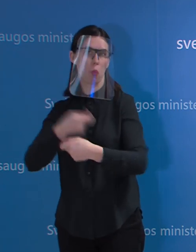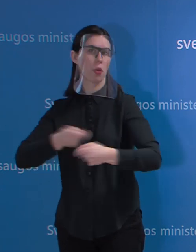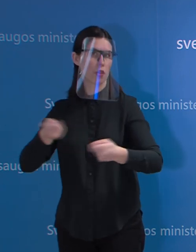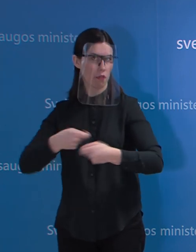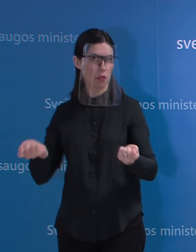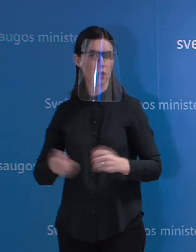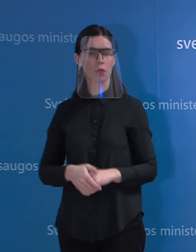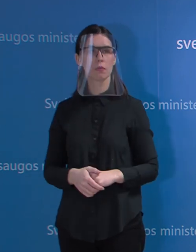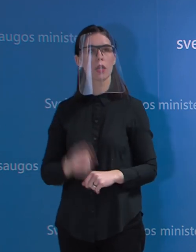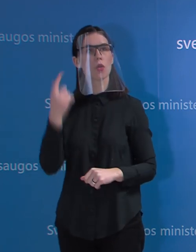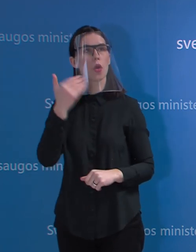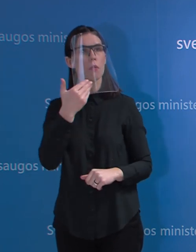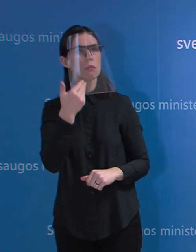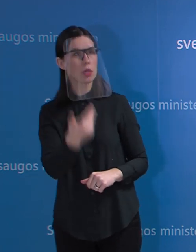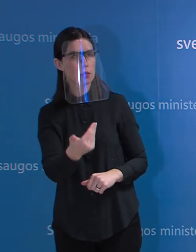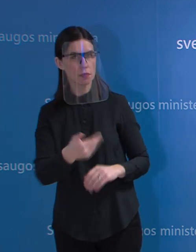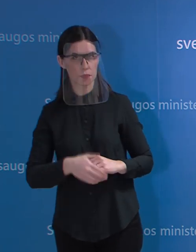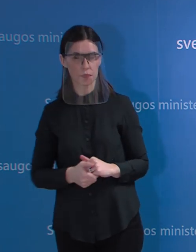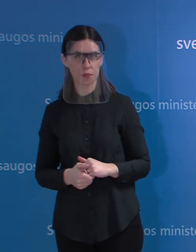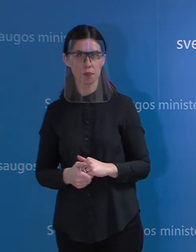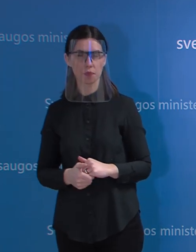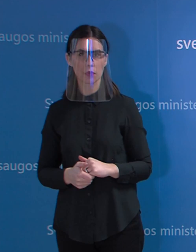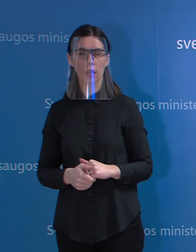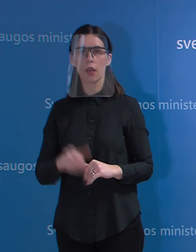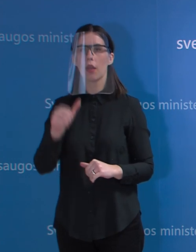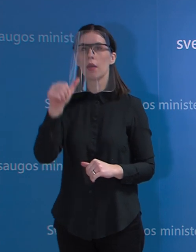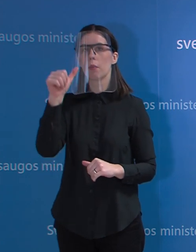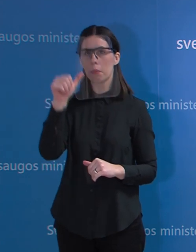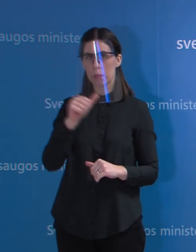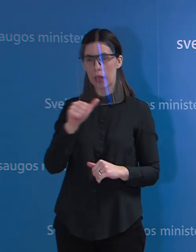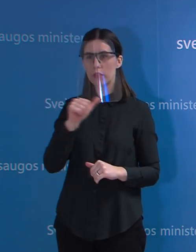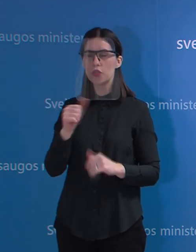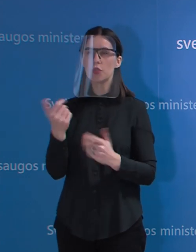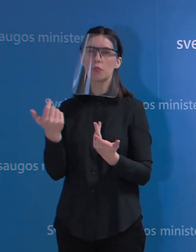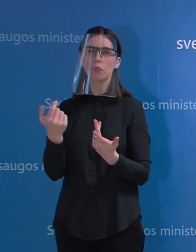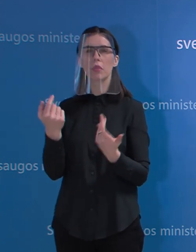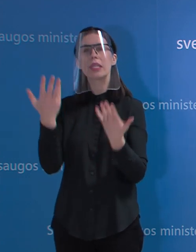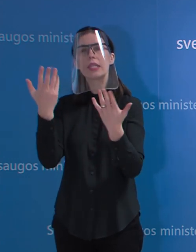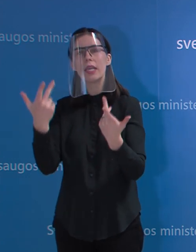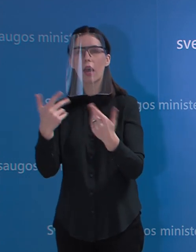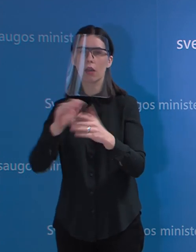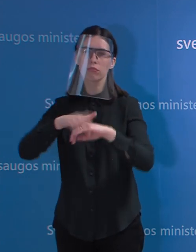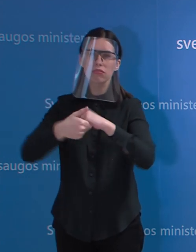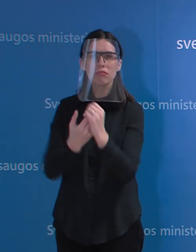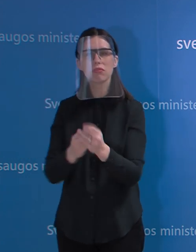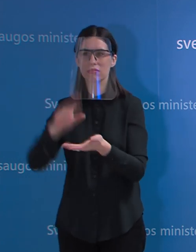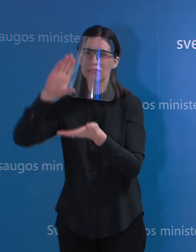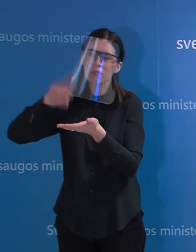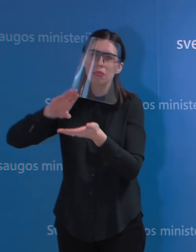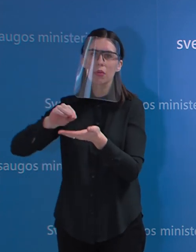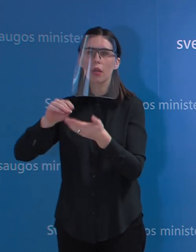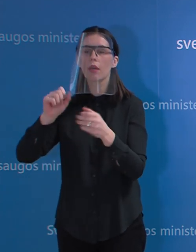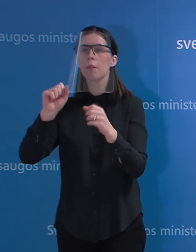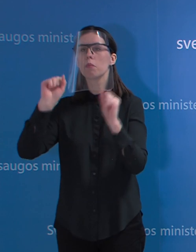dezinfekcinio skyščio gamintojams yra nustatytos ribos, kiek produkcijos jiems galima pagaminti? Kodėl gamintojai sako, kad